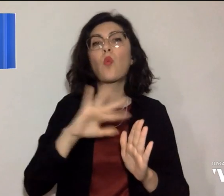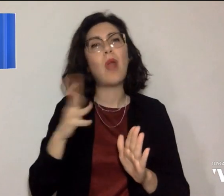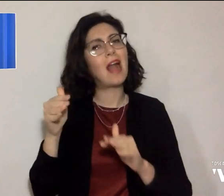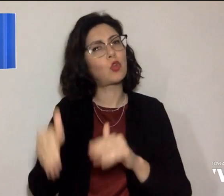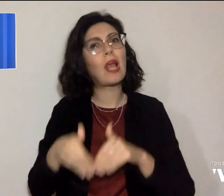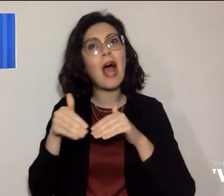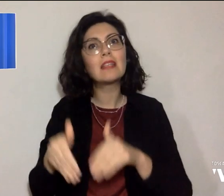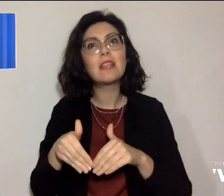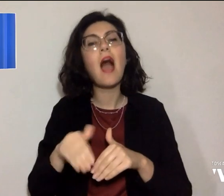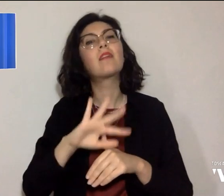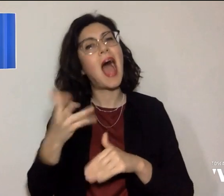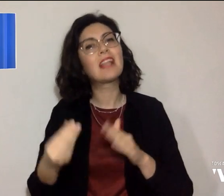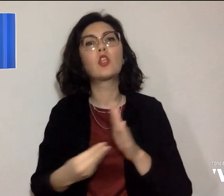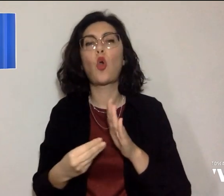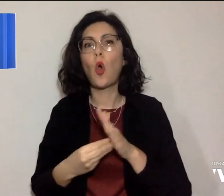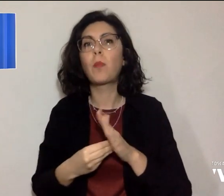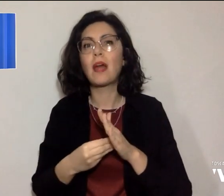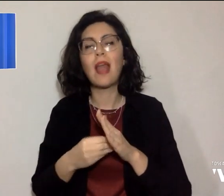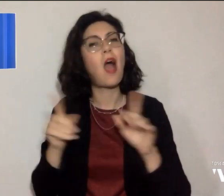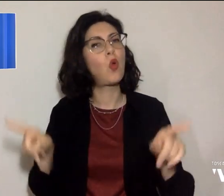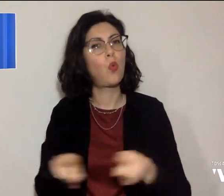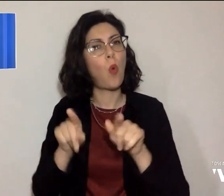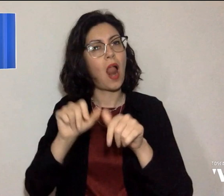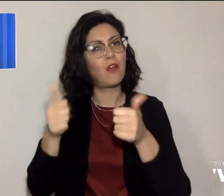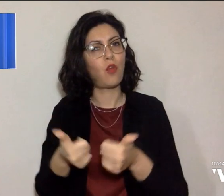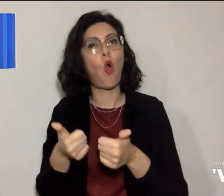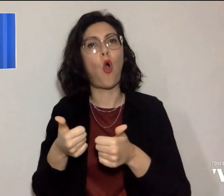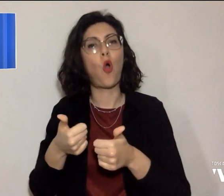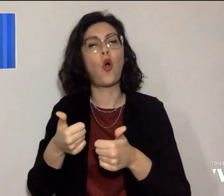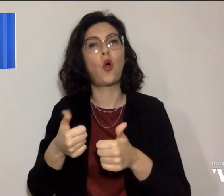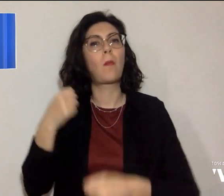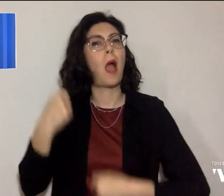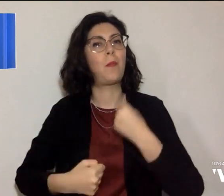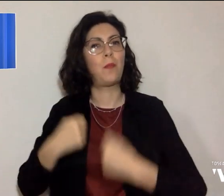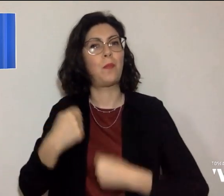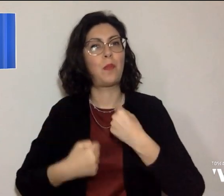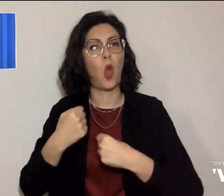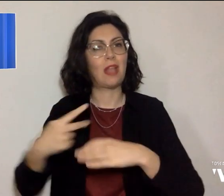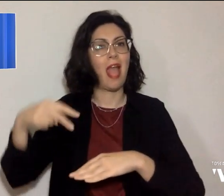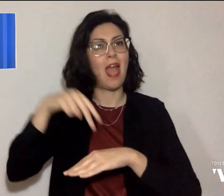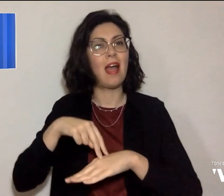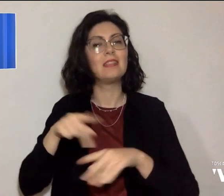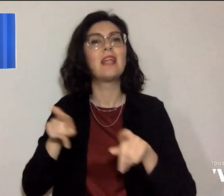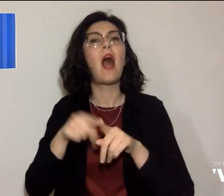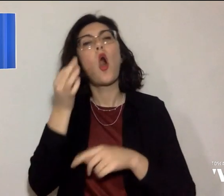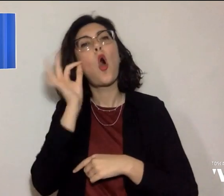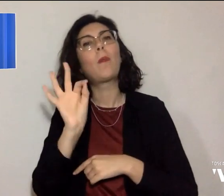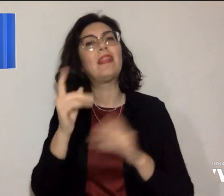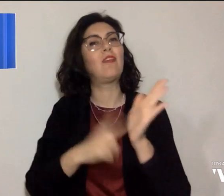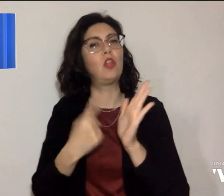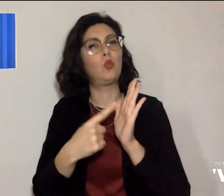altri operai avevano fatto ricorso a questa singolare forma di protesta per tutelare i loro diritti.